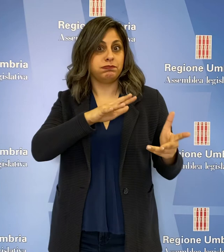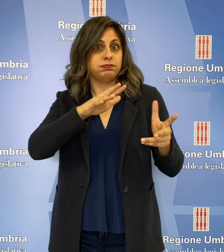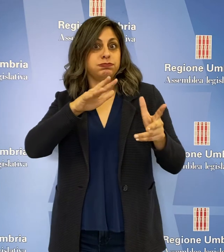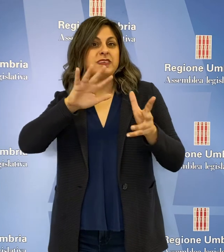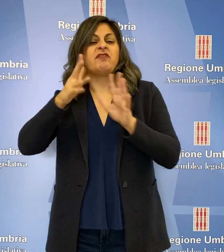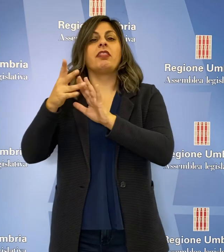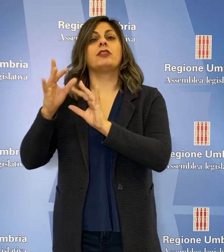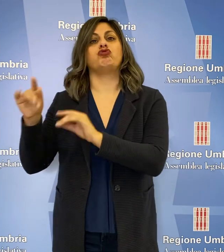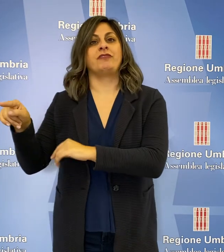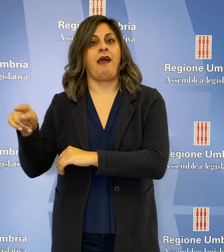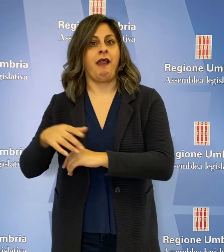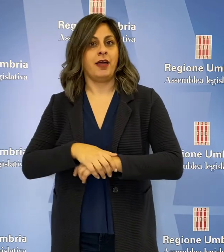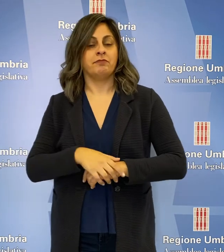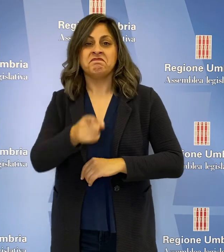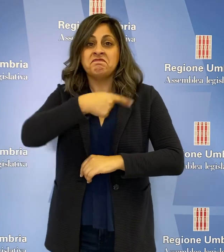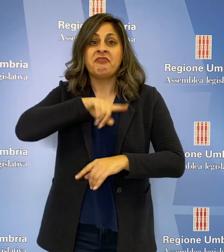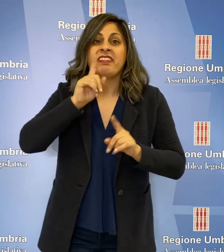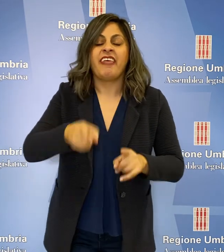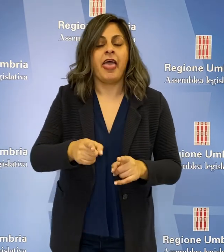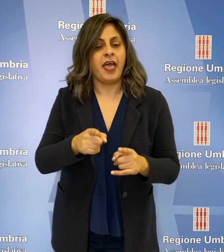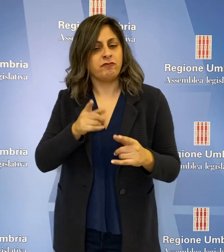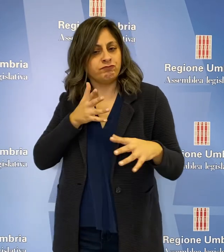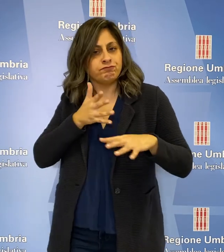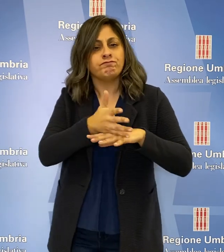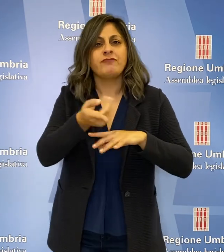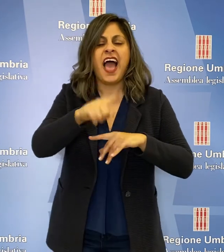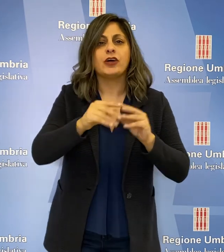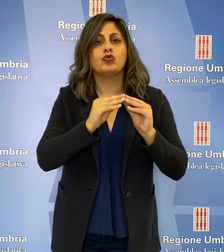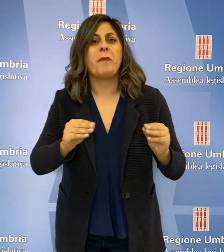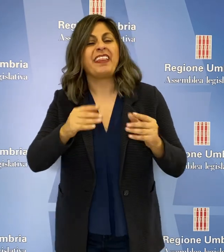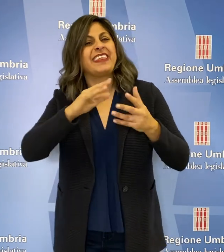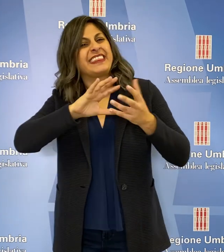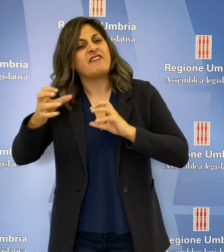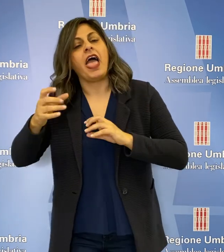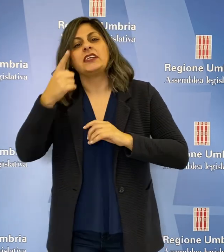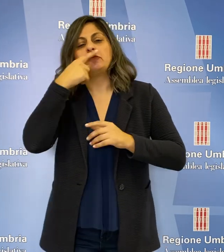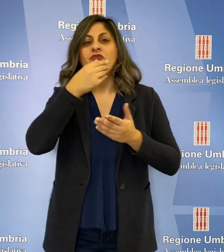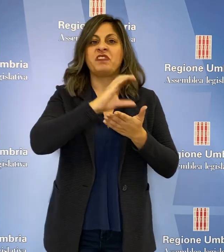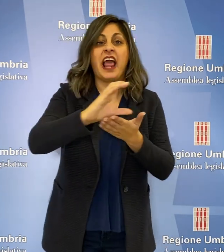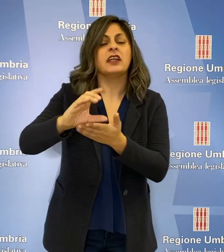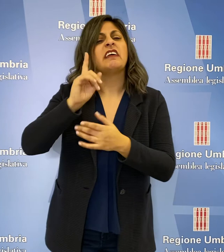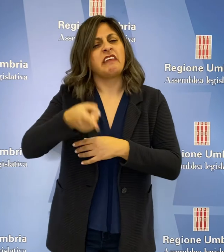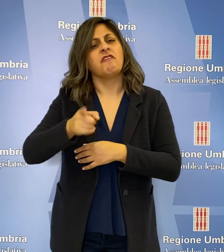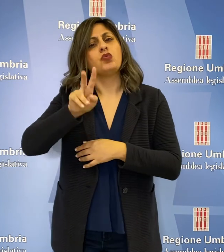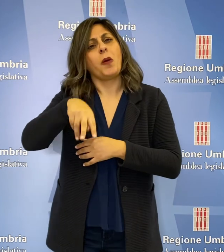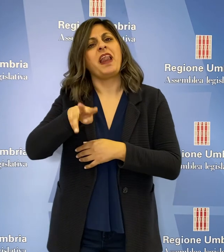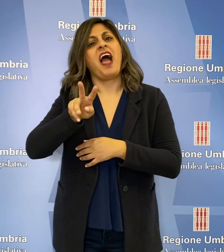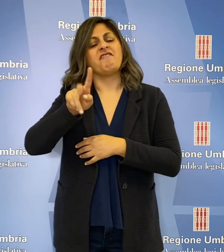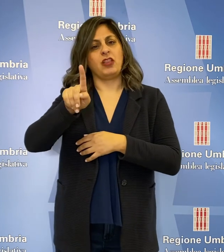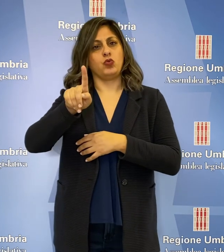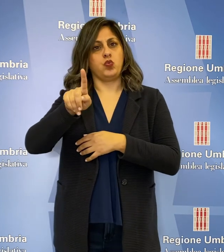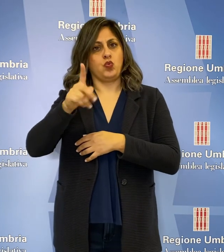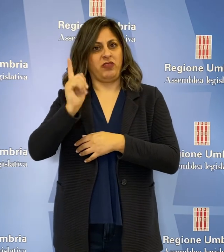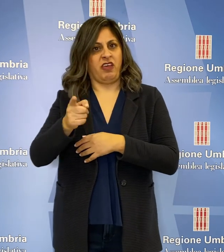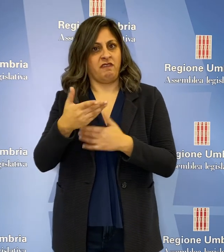transizione digitale. Dobbiamo agire anche con altri strumenti di finanza che attiveremo nel 2021.